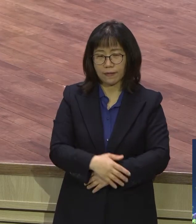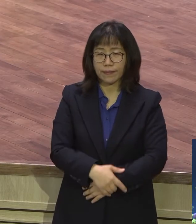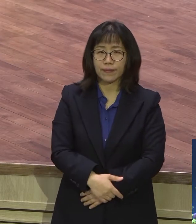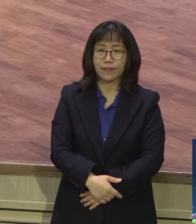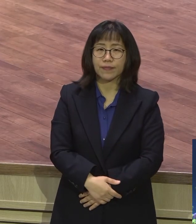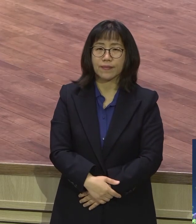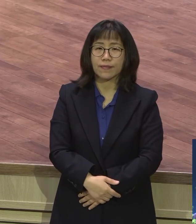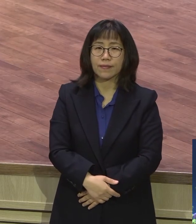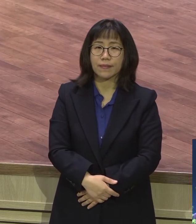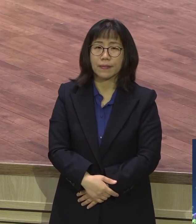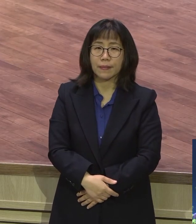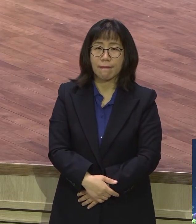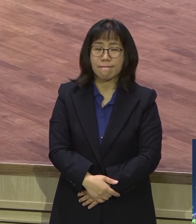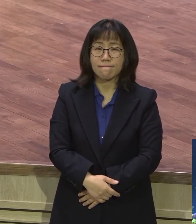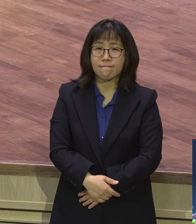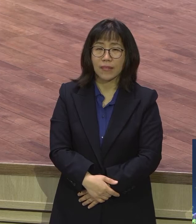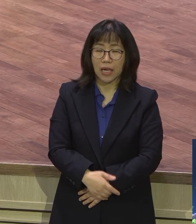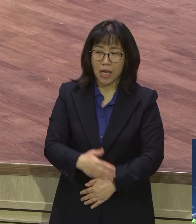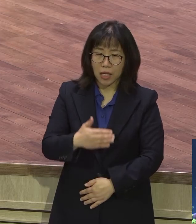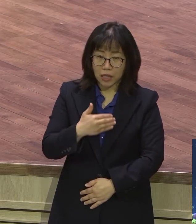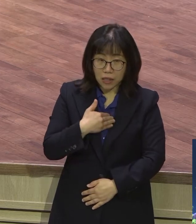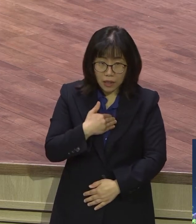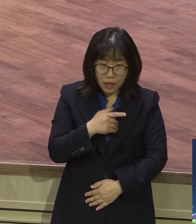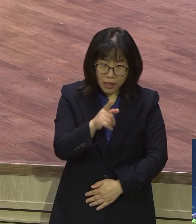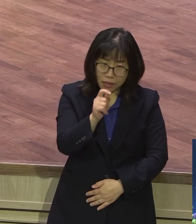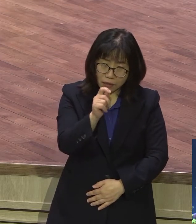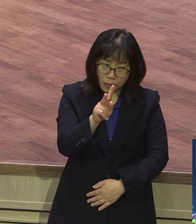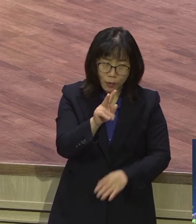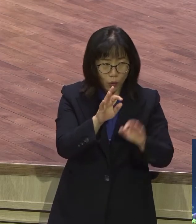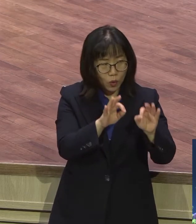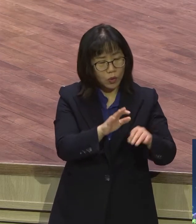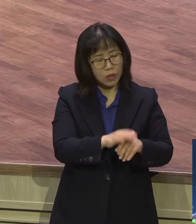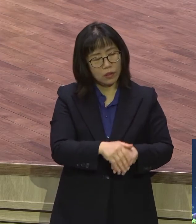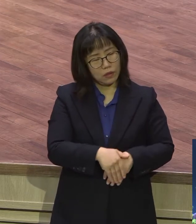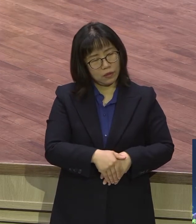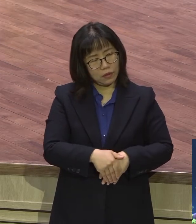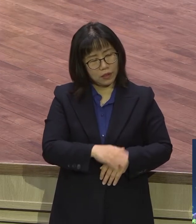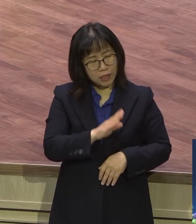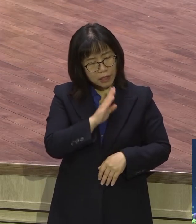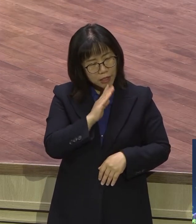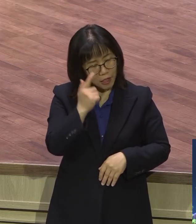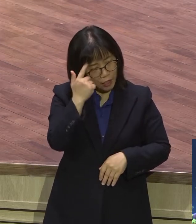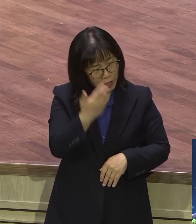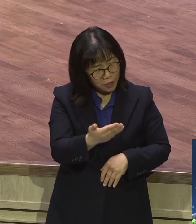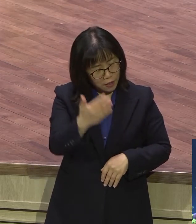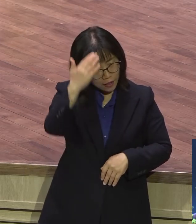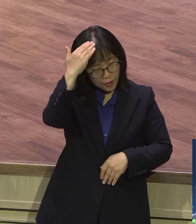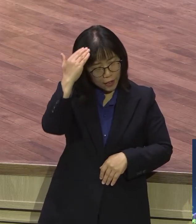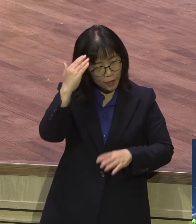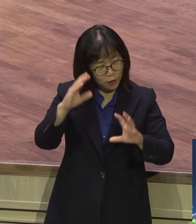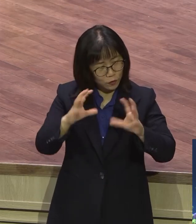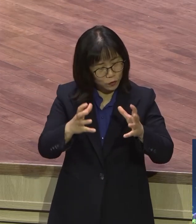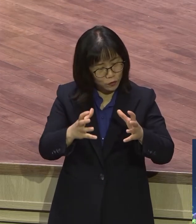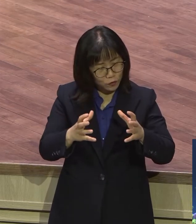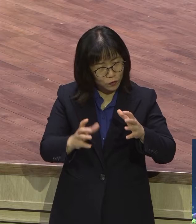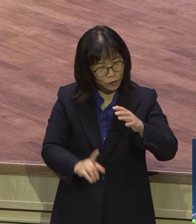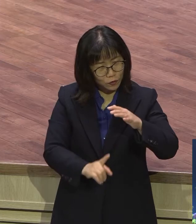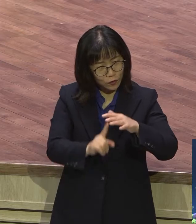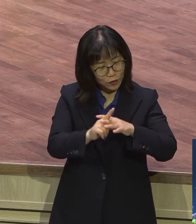저도 거기서 그거 보면서 우리가 인류 국가 맞나 나도 그렇게 느껴지고 보니까 뭐